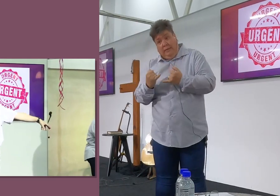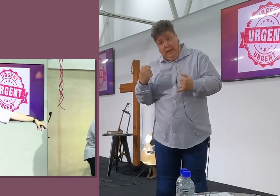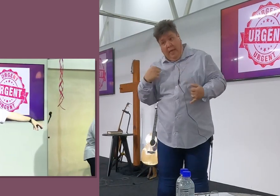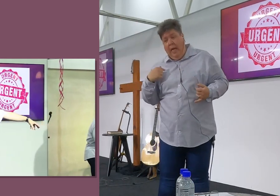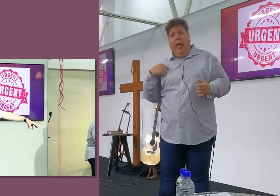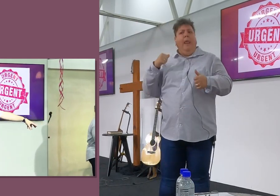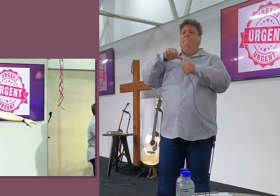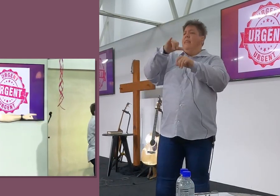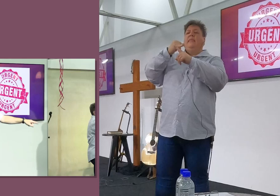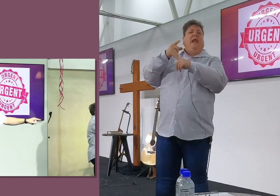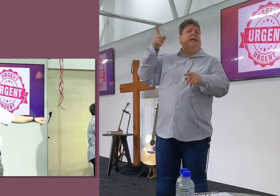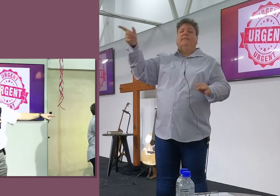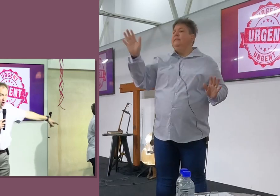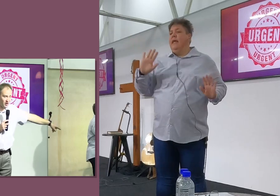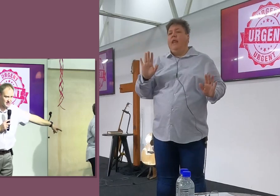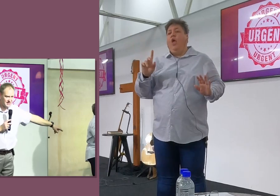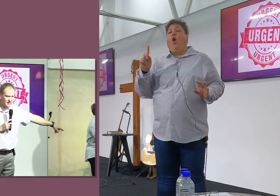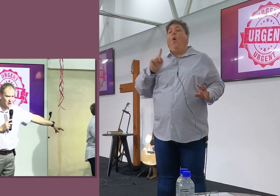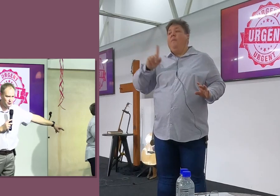beter as hy nie,